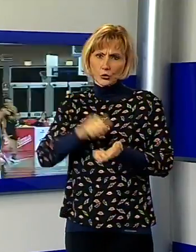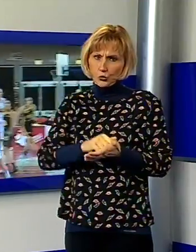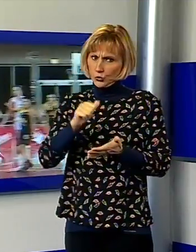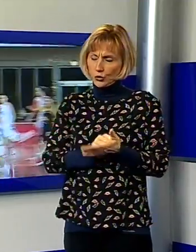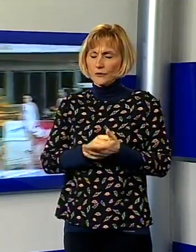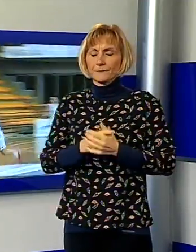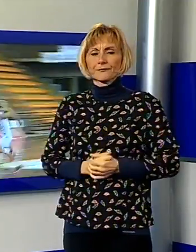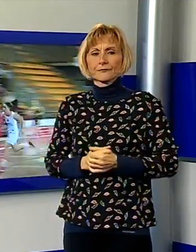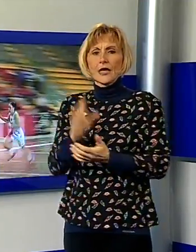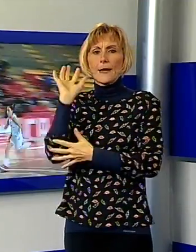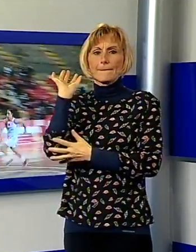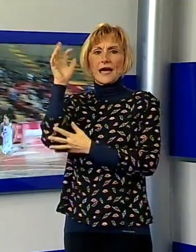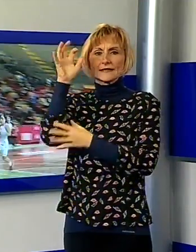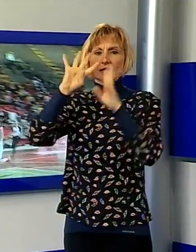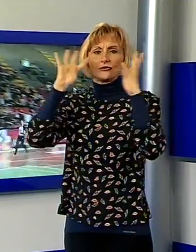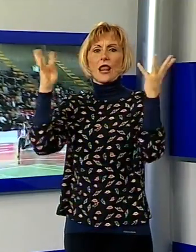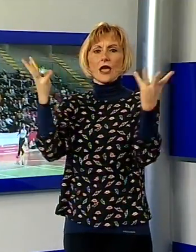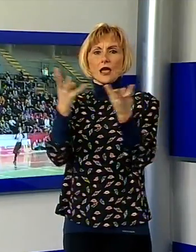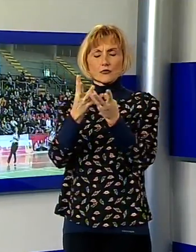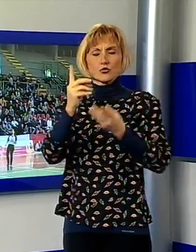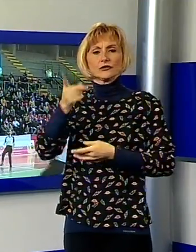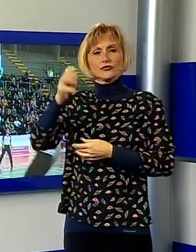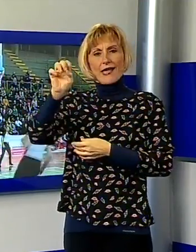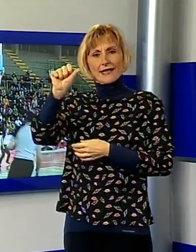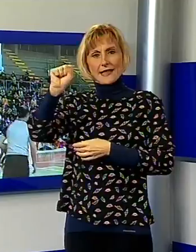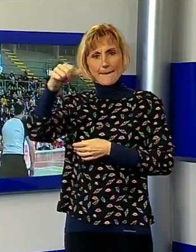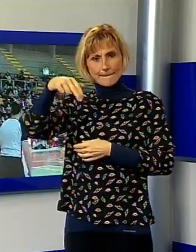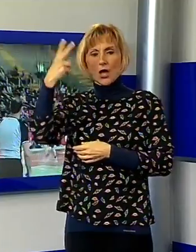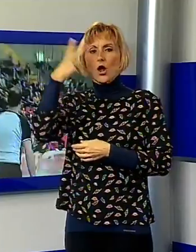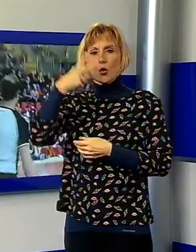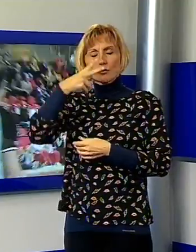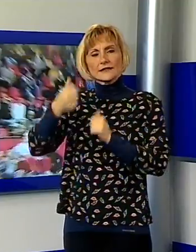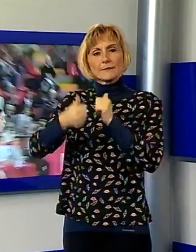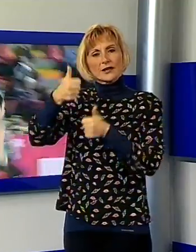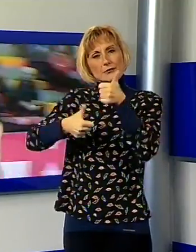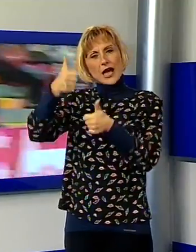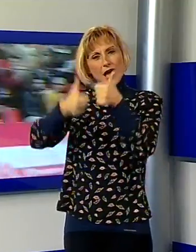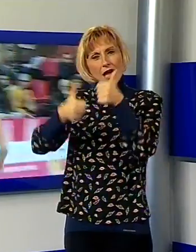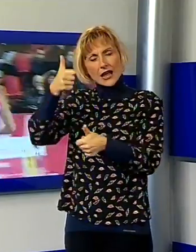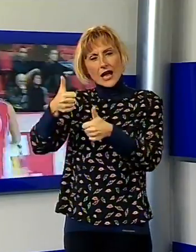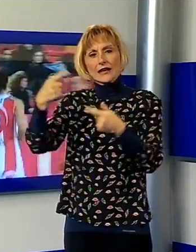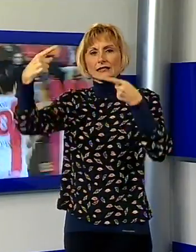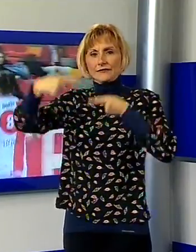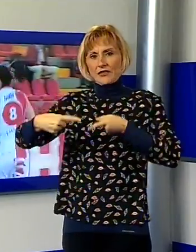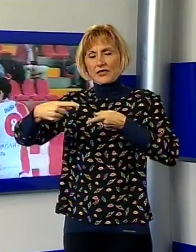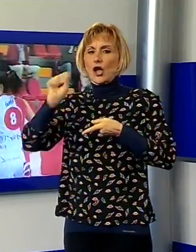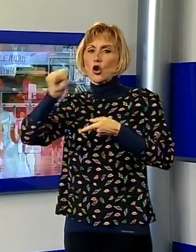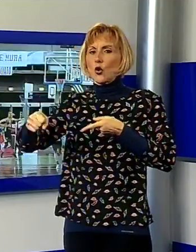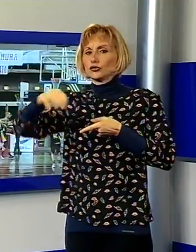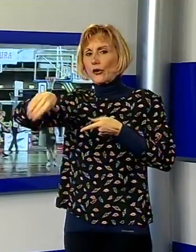Basket, Gesam Lemura alla prova di che le lucchesi nella prima gara del 2017 affrontano Napoli, unica squadra la